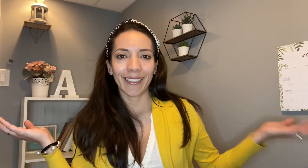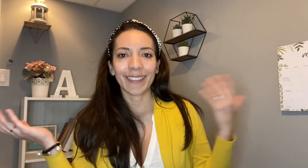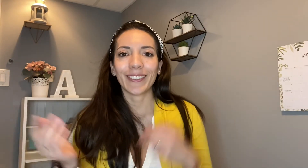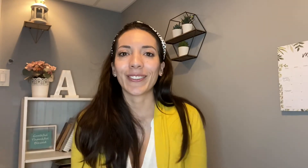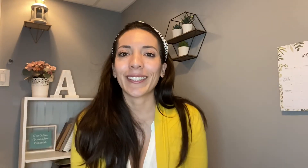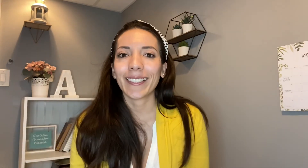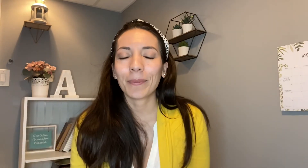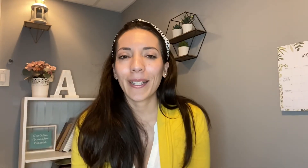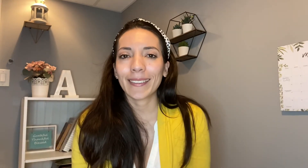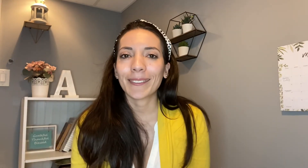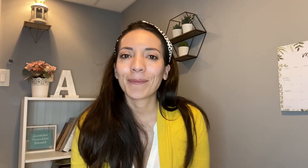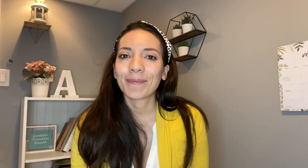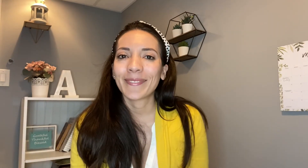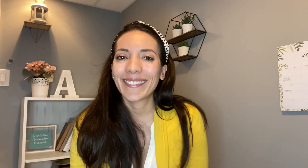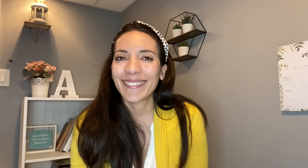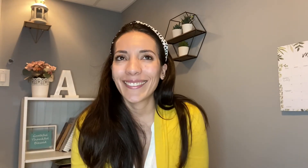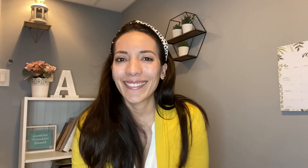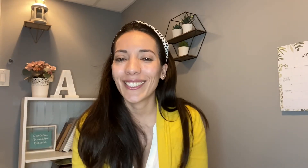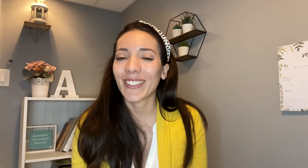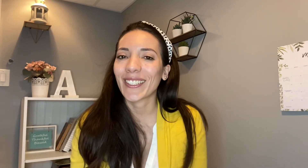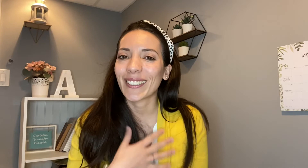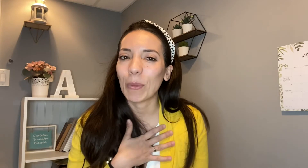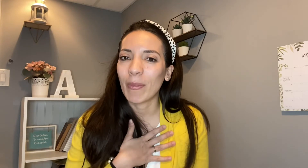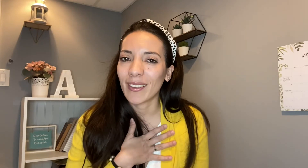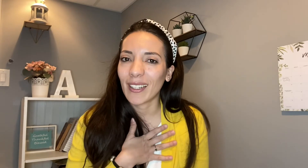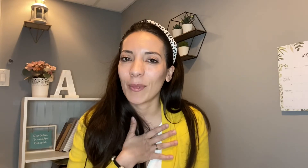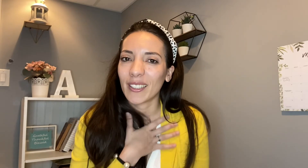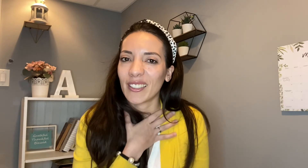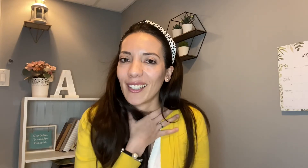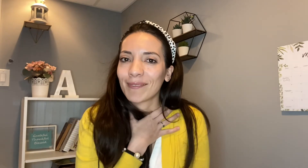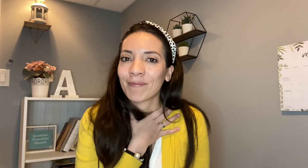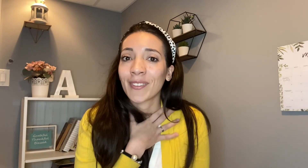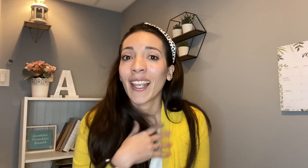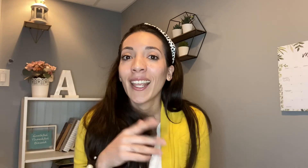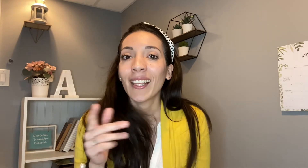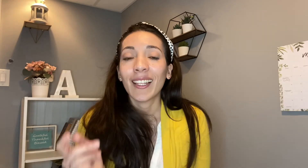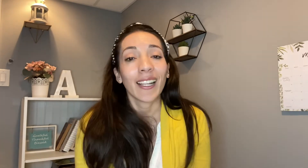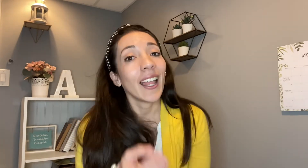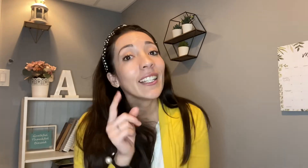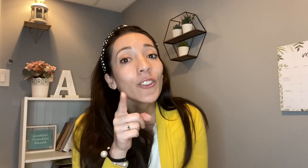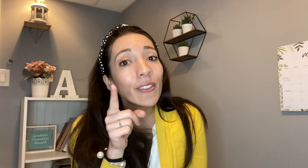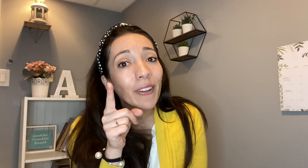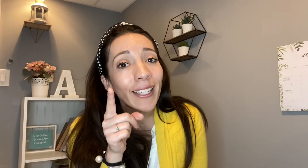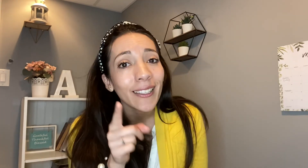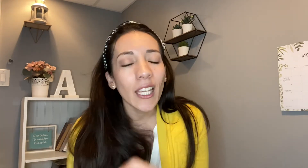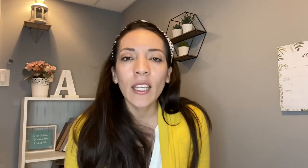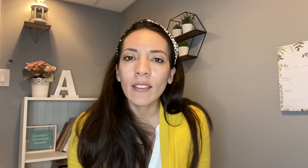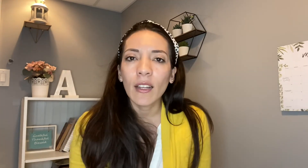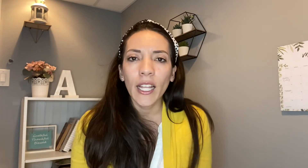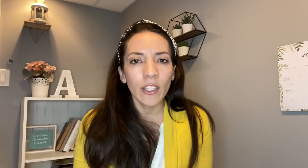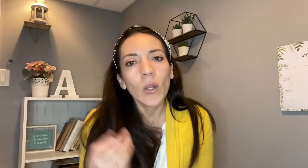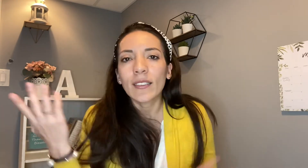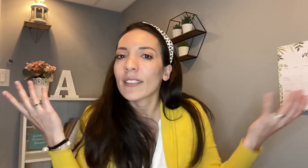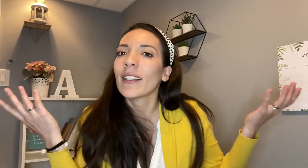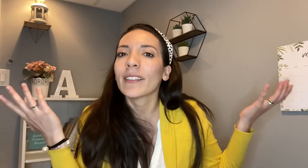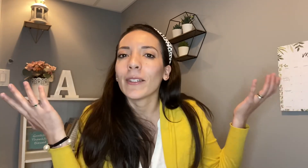entonces pues yo creo que eso es mi mantra de la maternidad cada niño es diferente y la ignorancia es selectiva